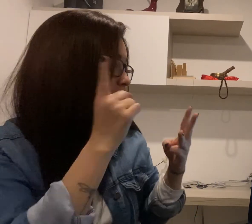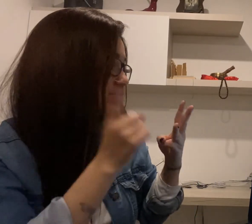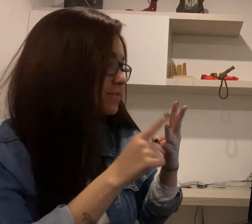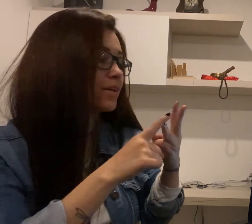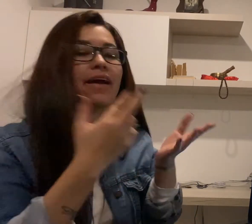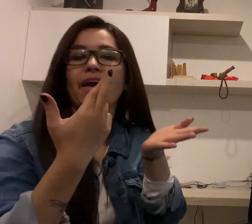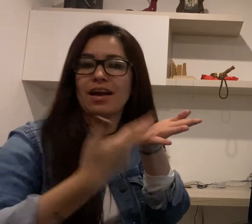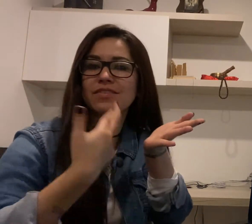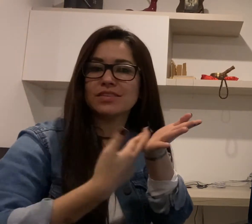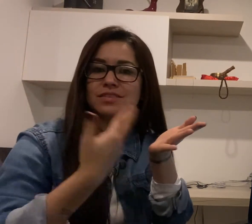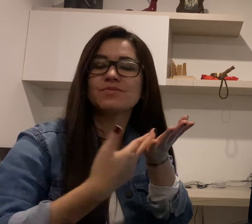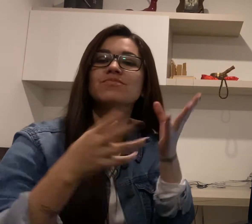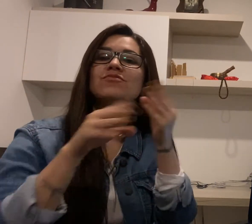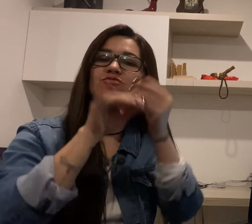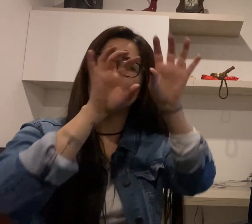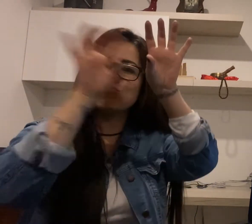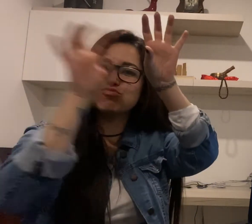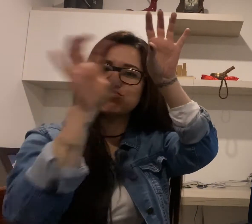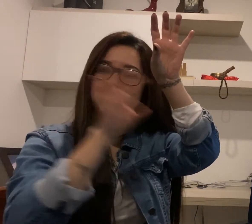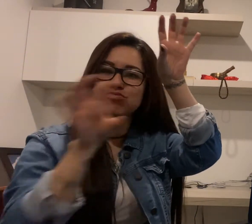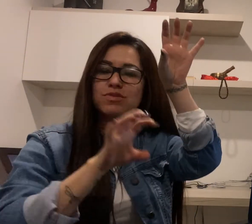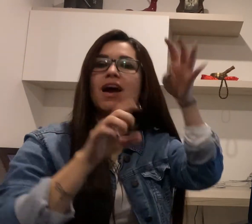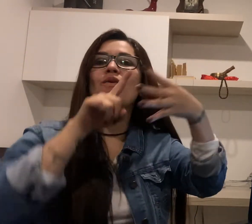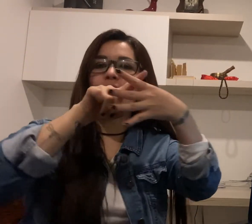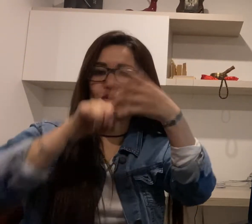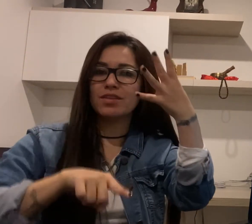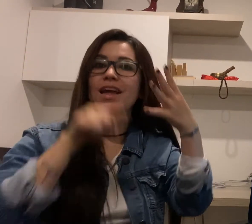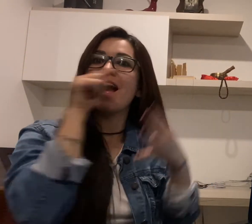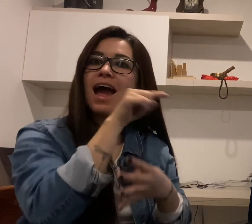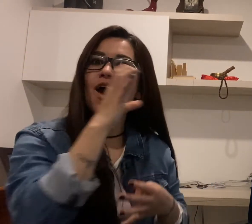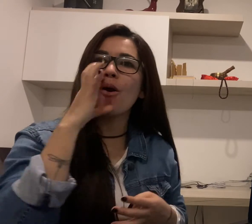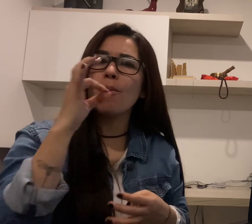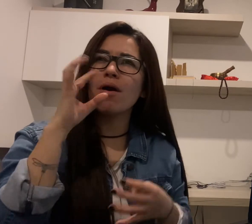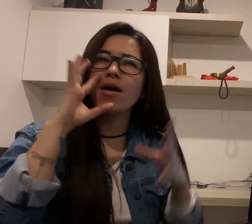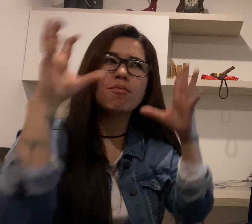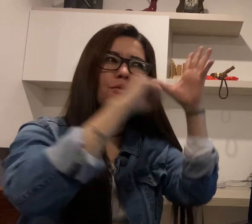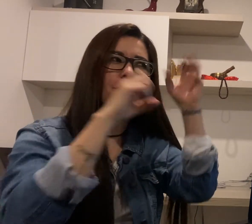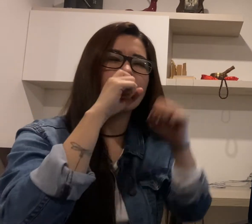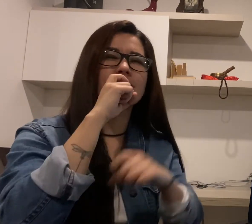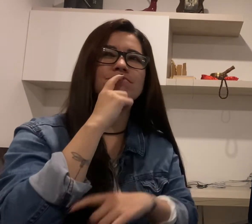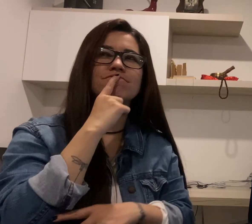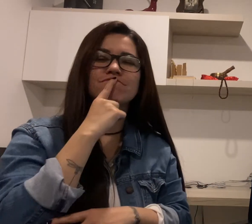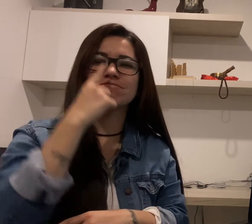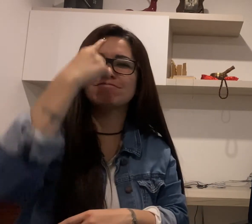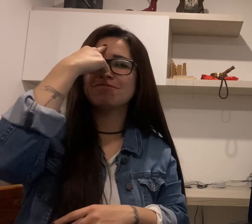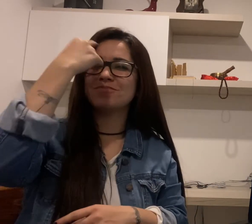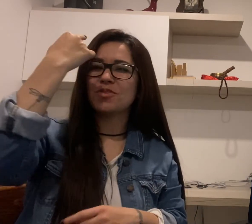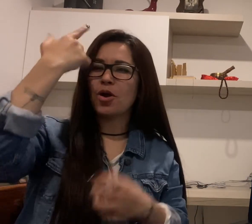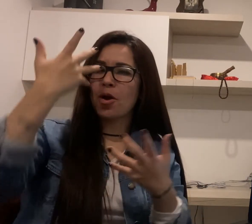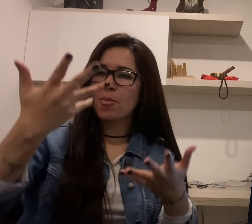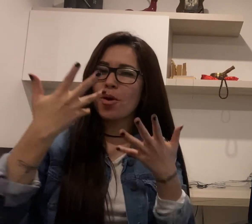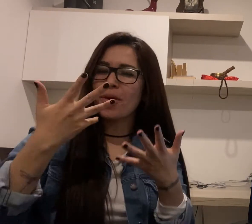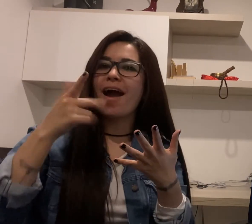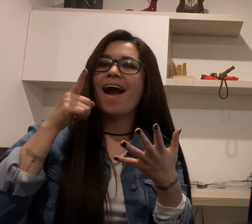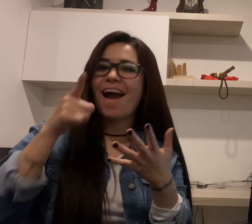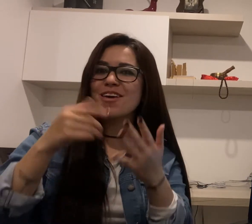y los cómicos. Utilizaba estas manifestaciones